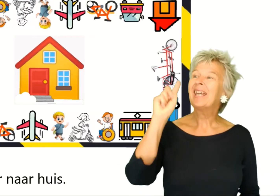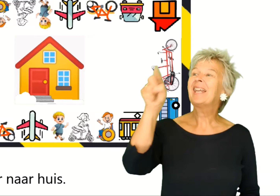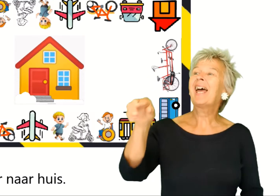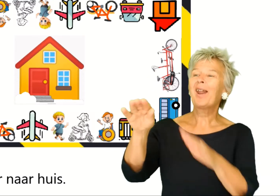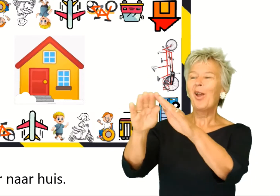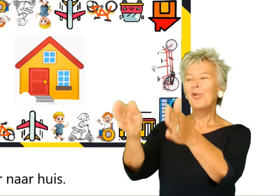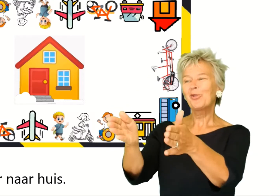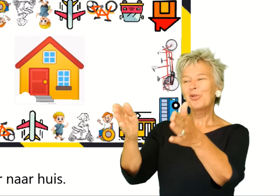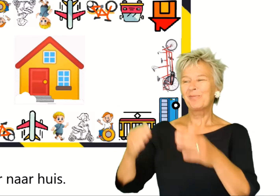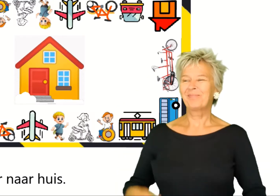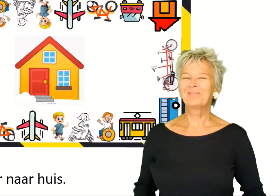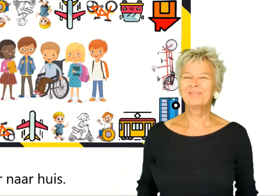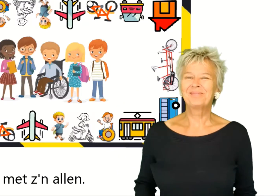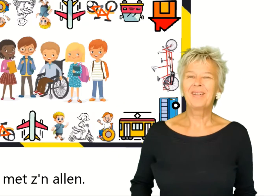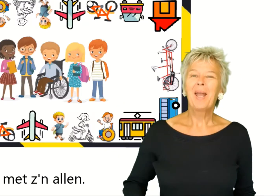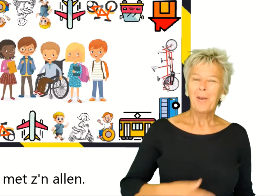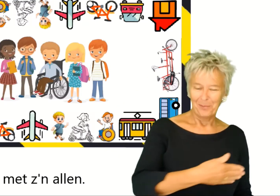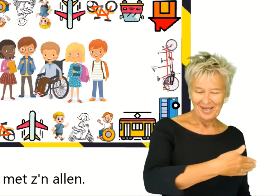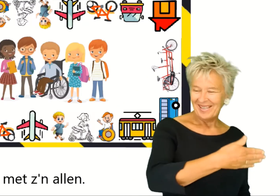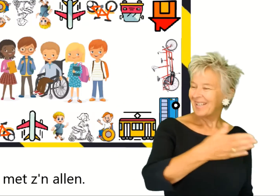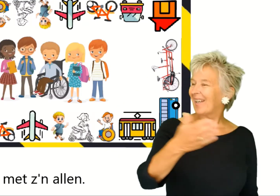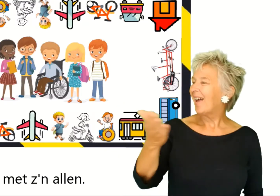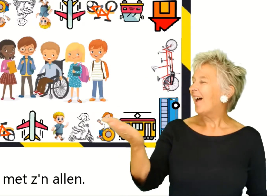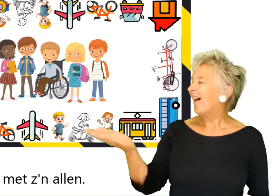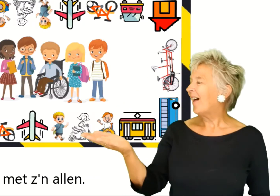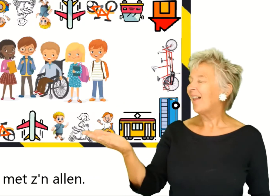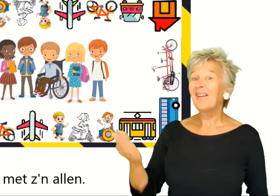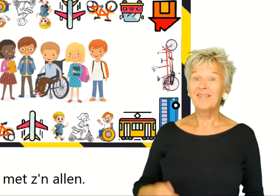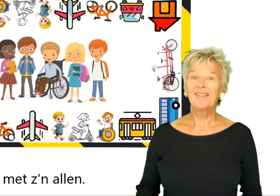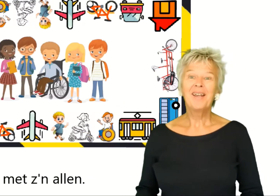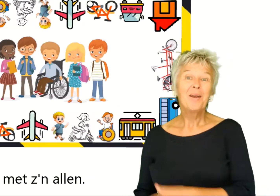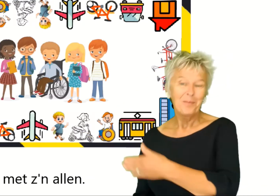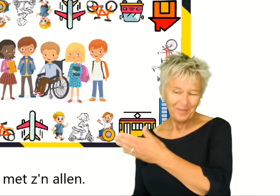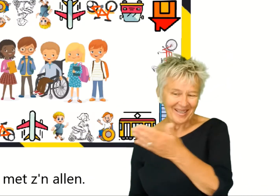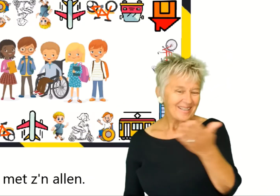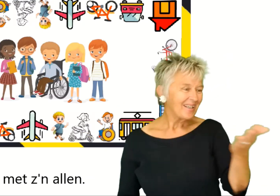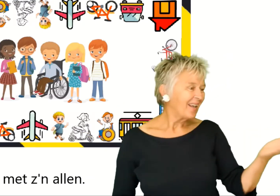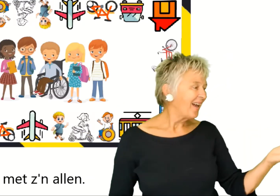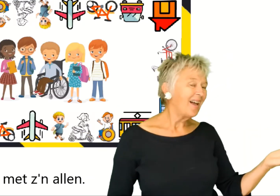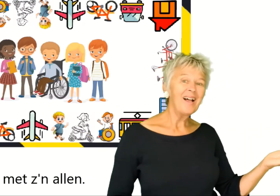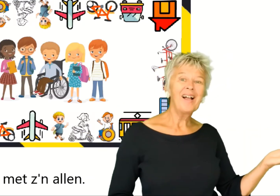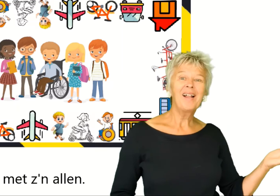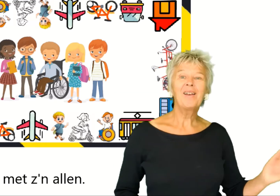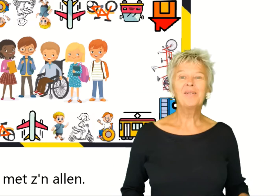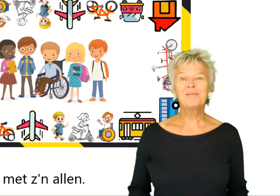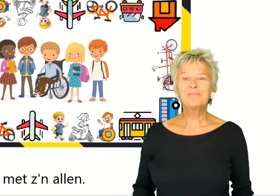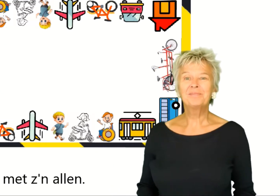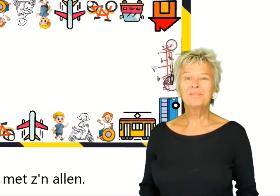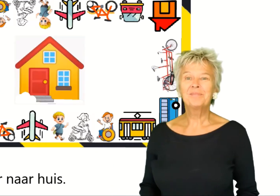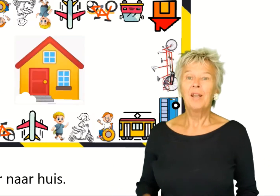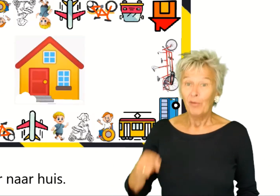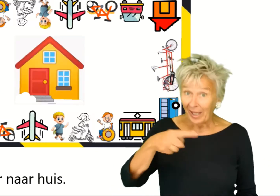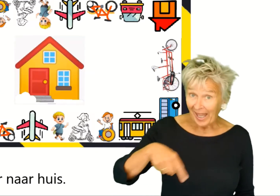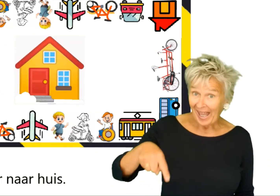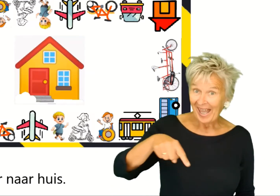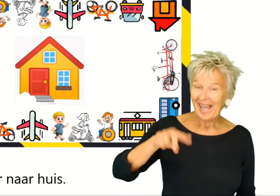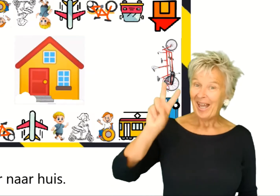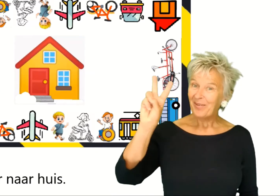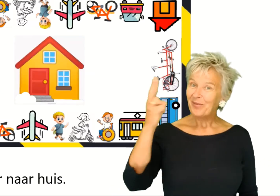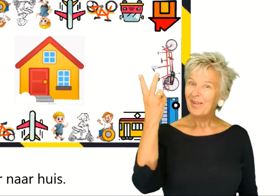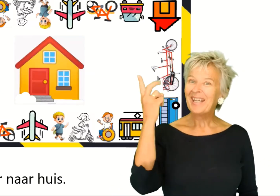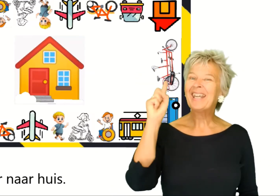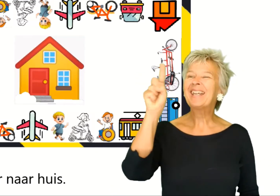gaan weer naar huis, met z'n allen, z'n allen. We